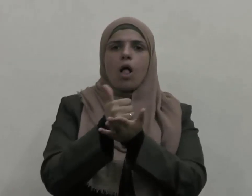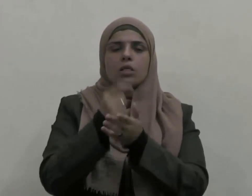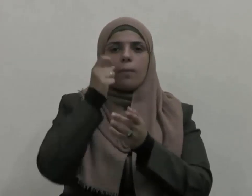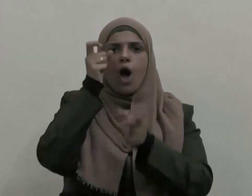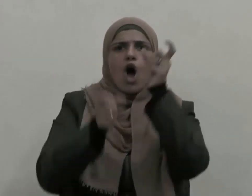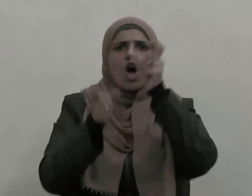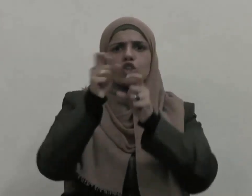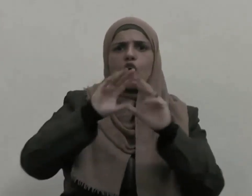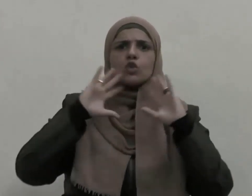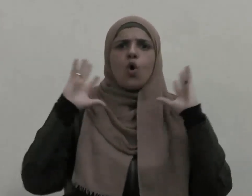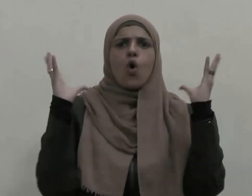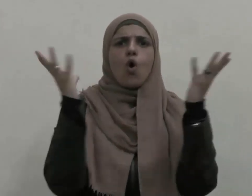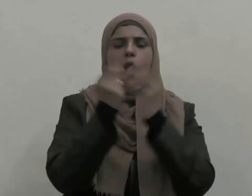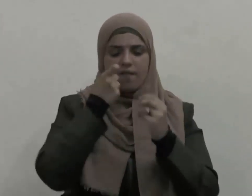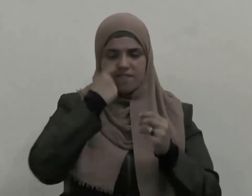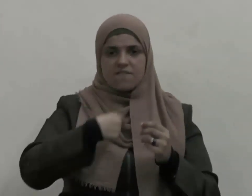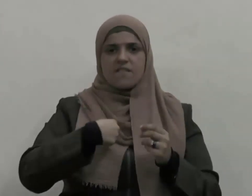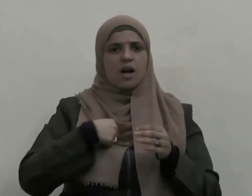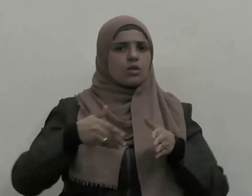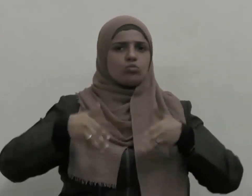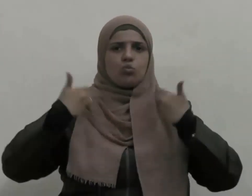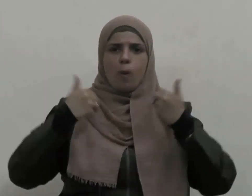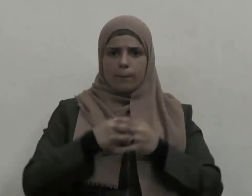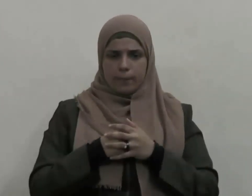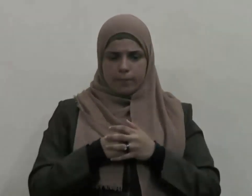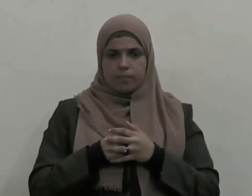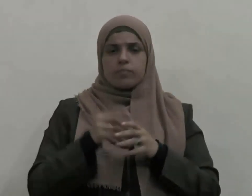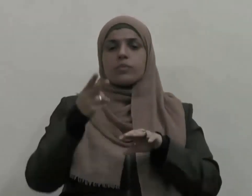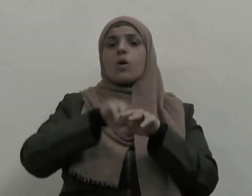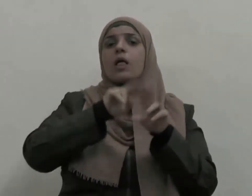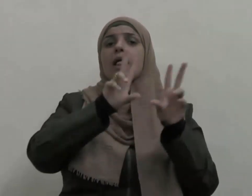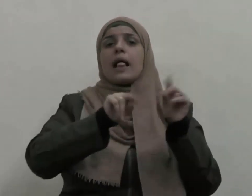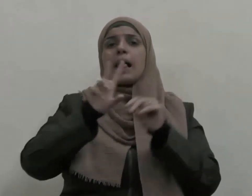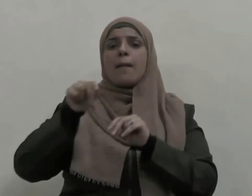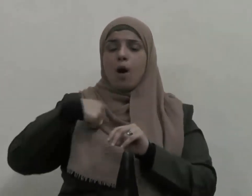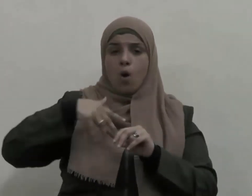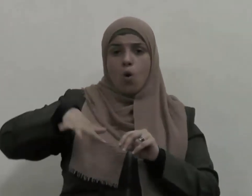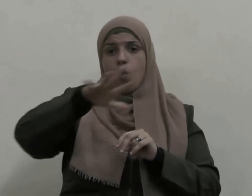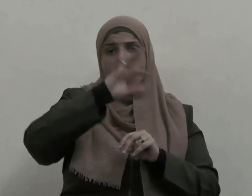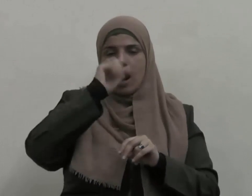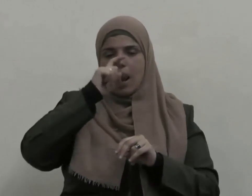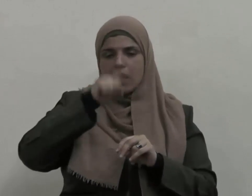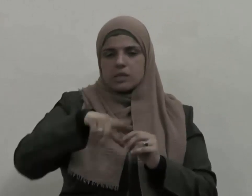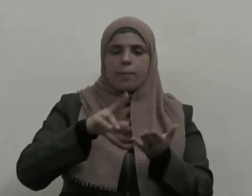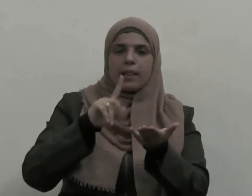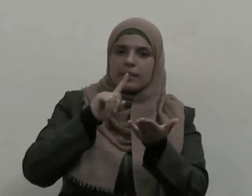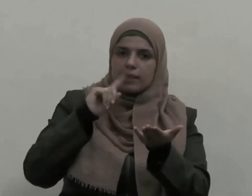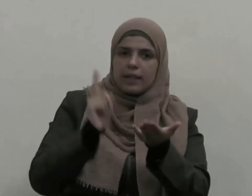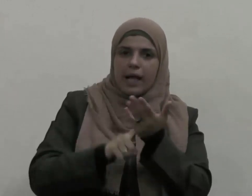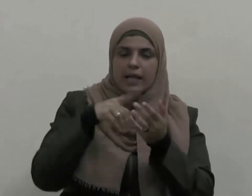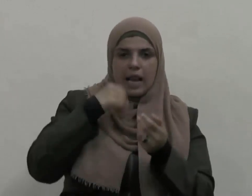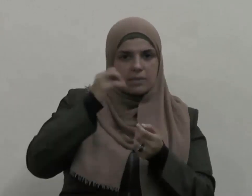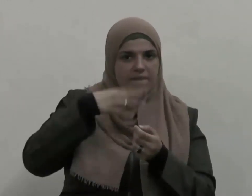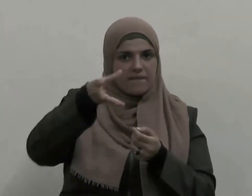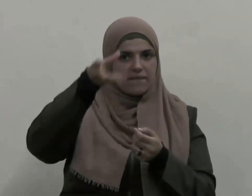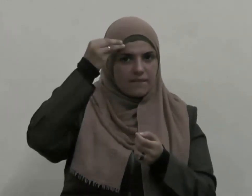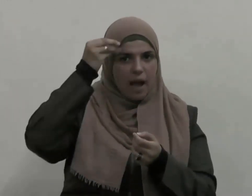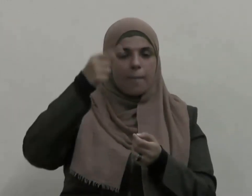الخاصة كما أننا نؤكد على أن الفهم الصحيح للدين يقتضي